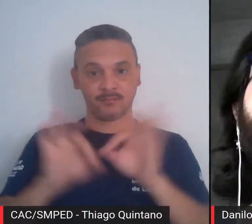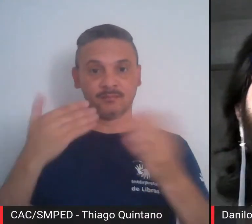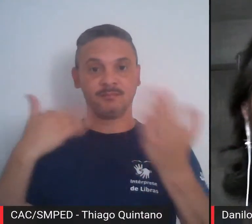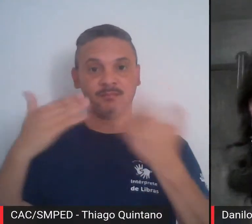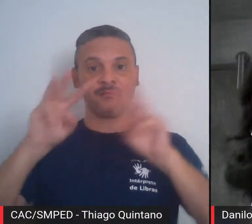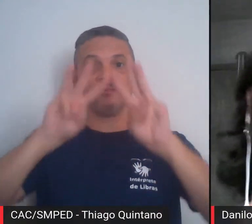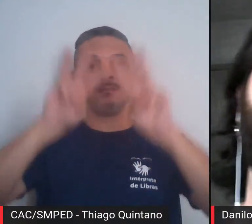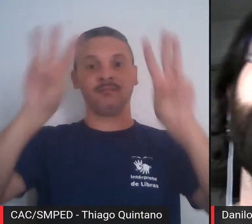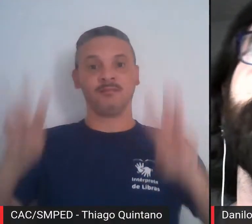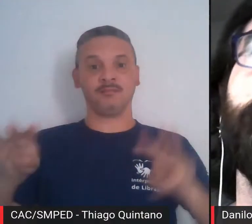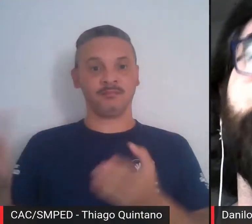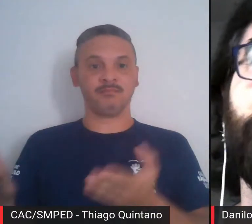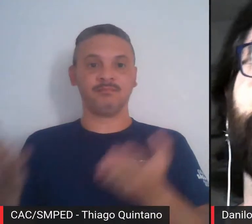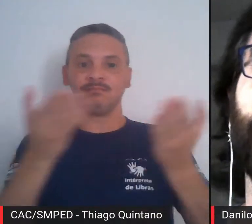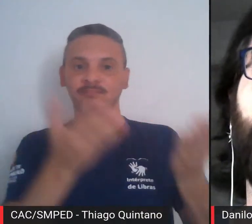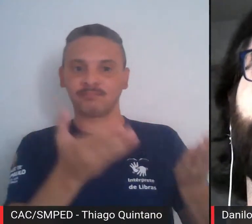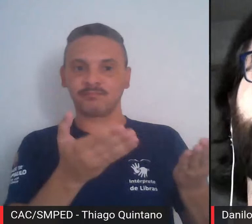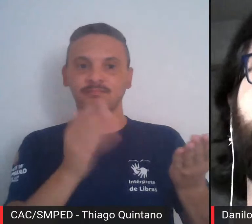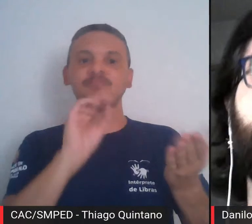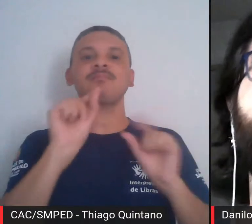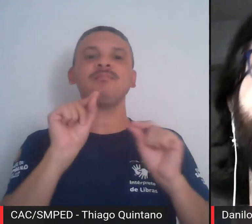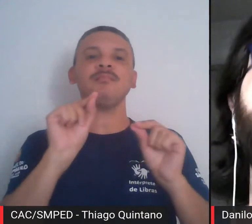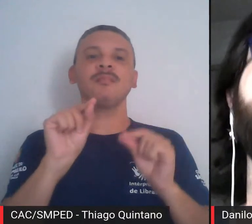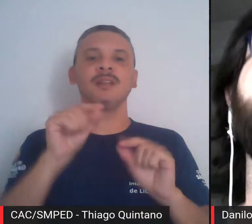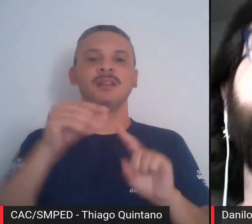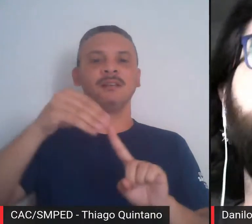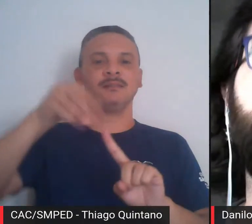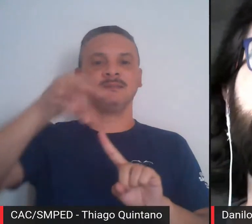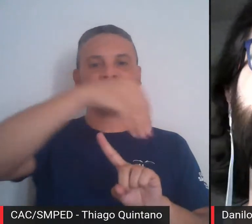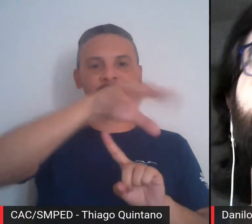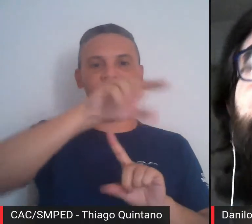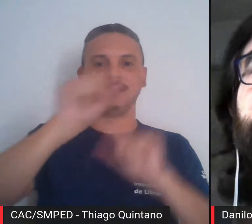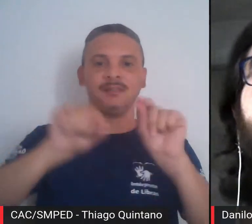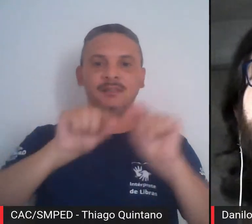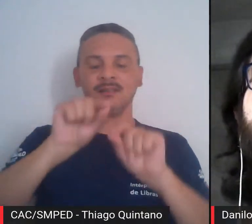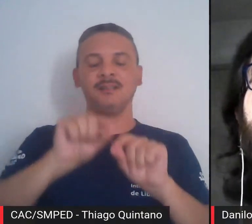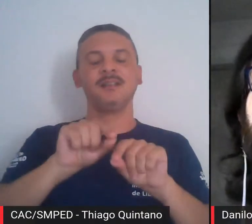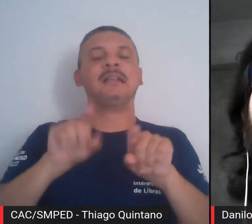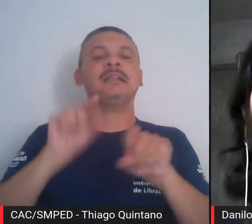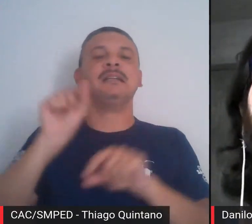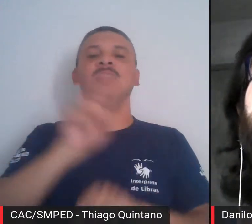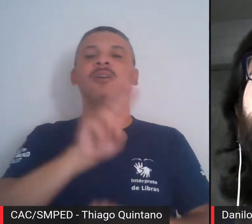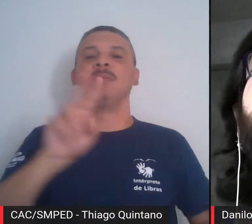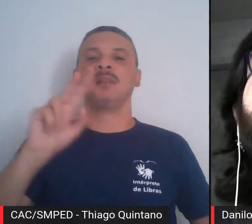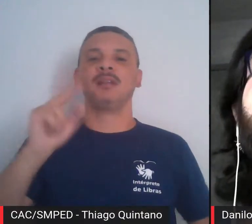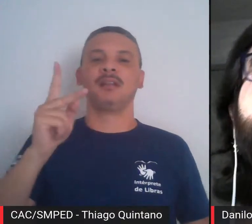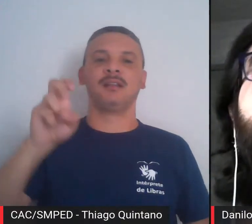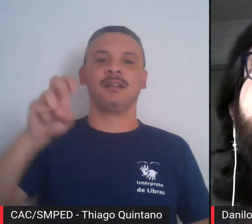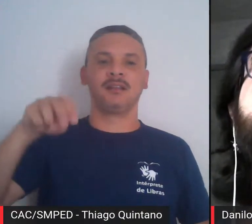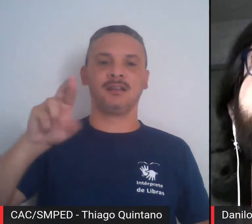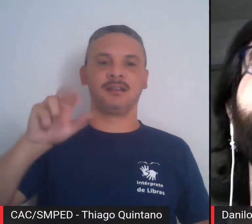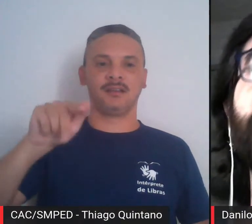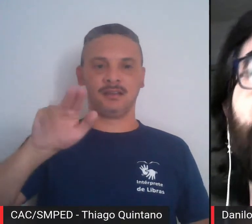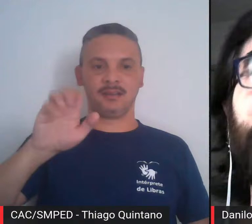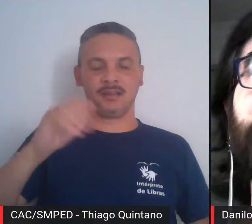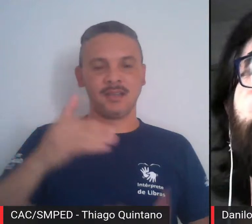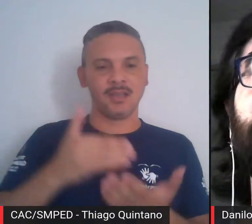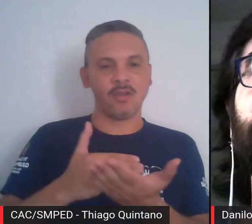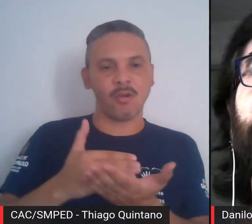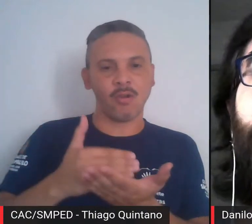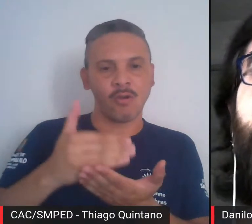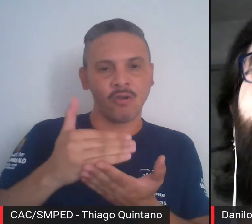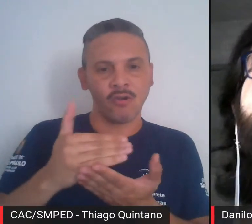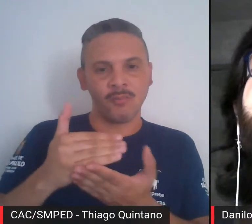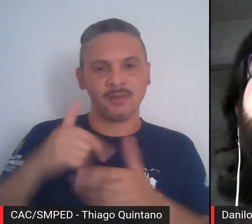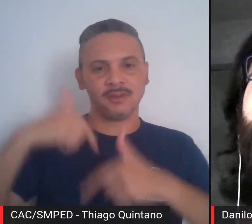Museu, passo, então, a palavra para o meu querido colega e o mediador dessa live, Henrique Siqueira, que dará, então, continuidade